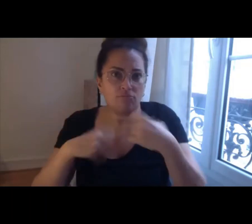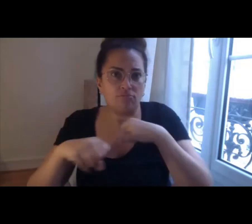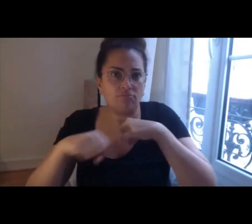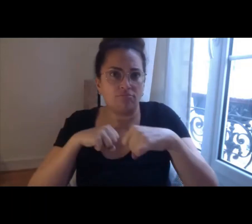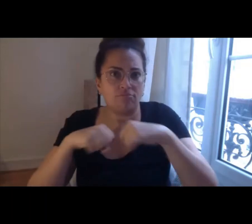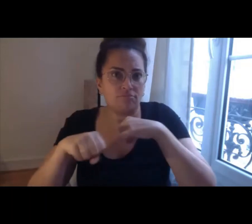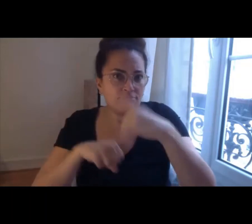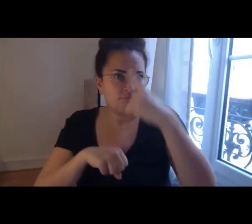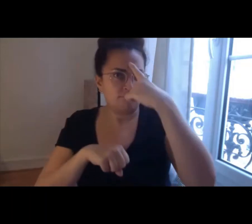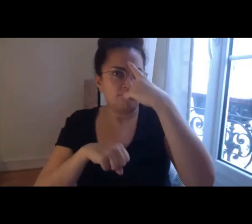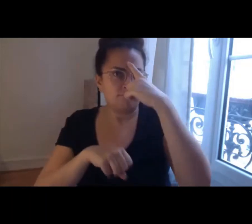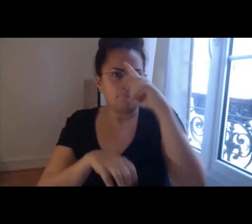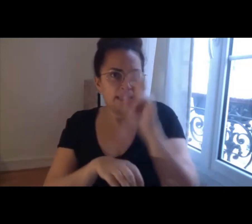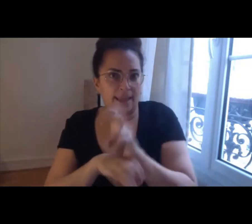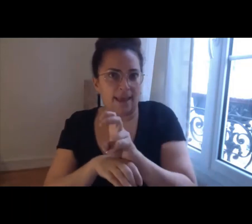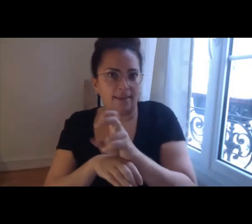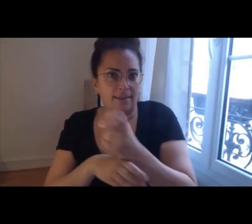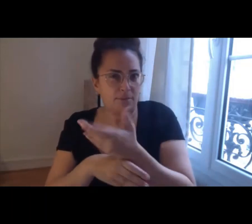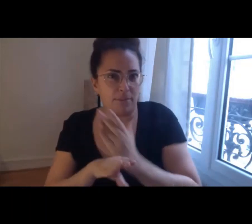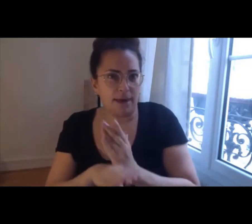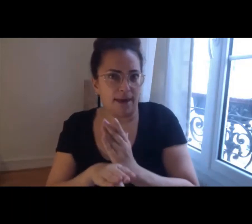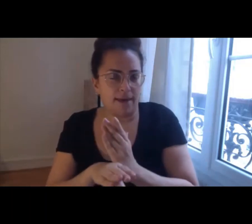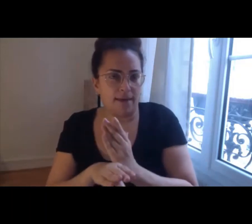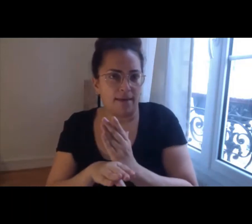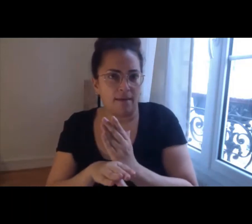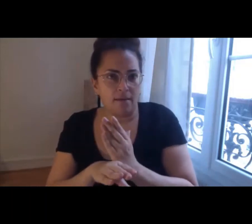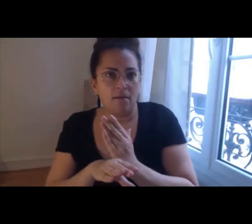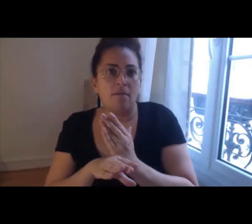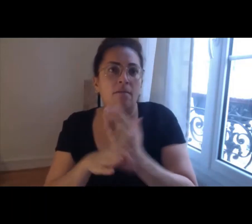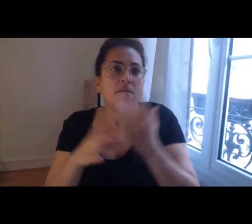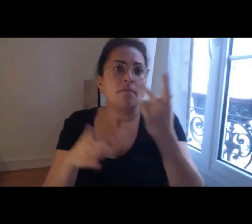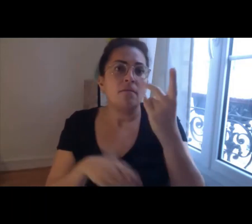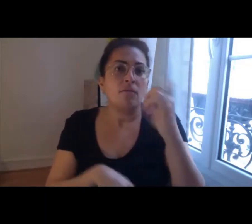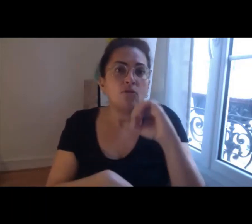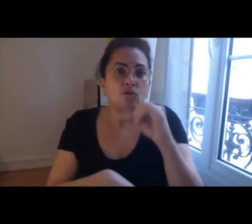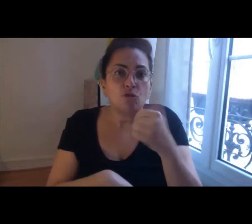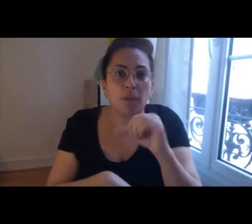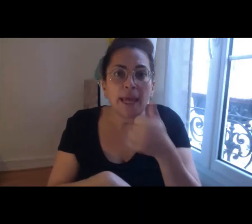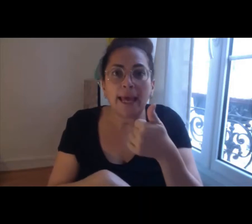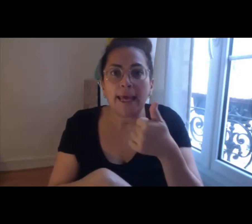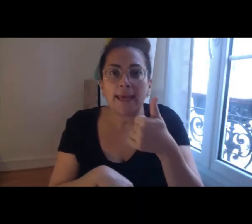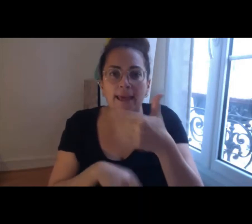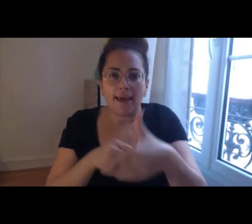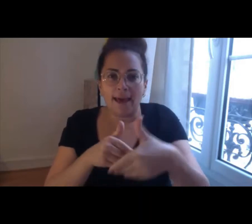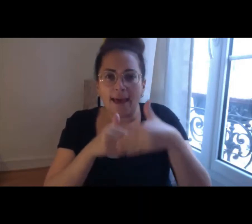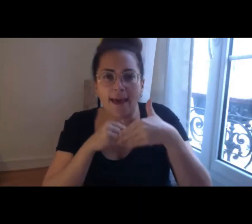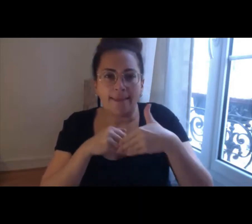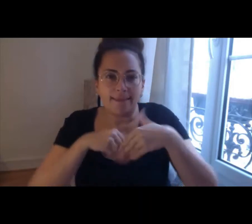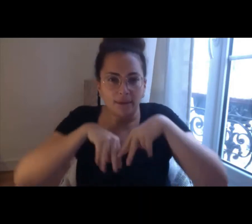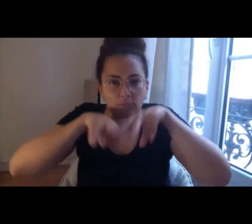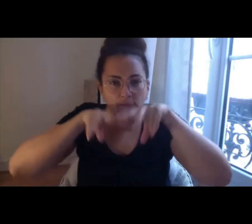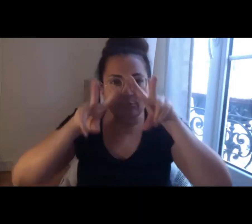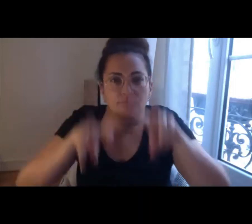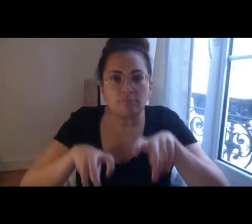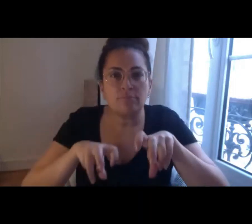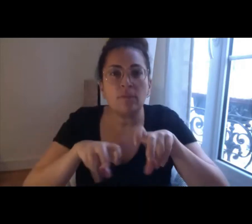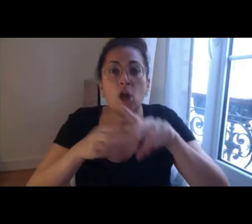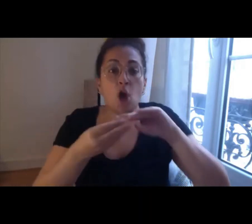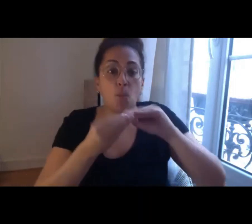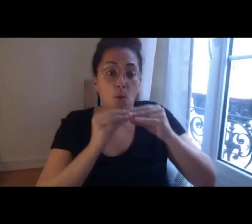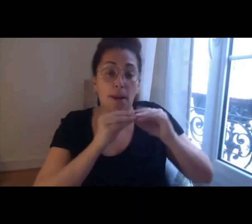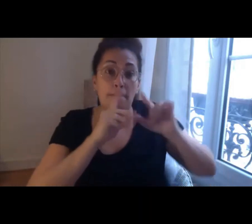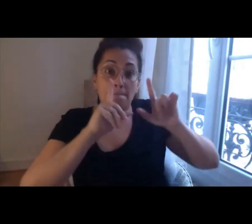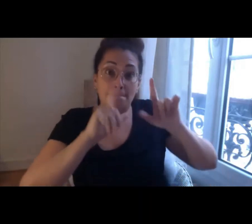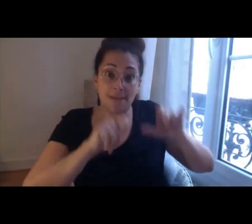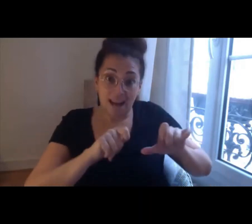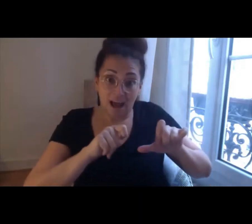toujours en fait regarder qu'est-ce qui s'est fait sur un sujet sur une problématique avant